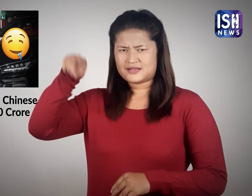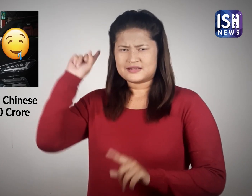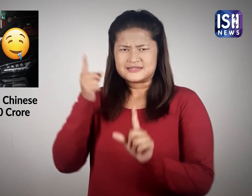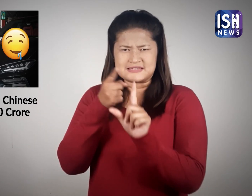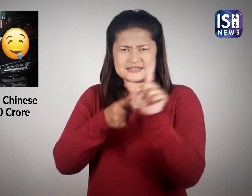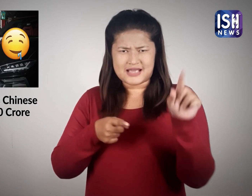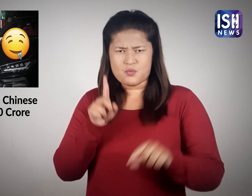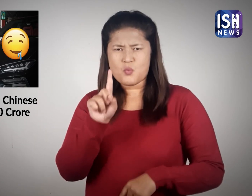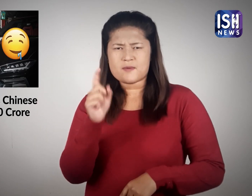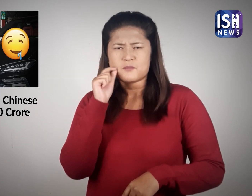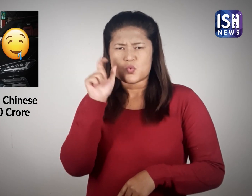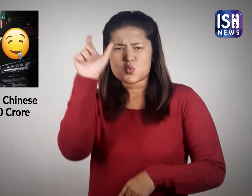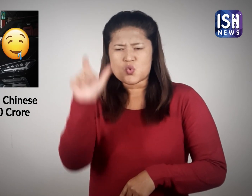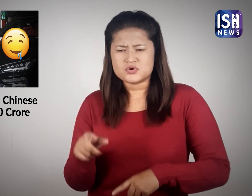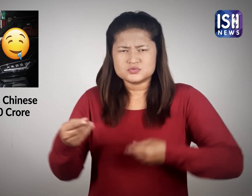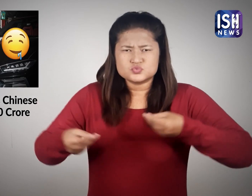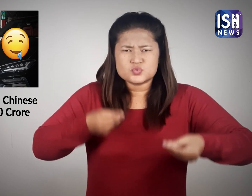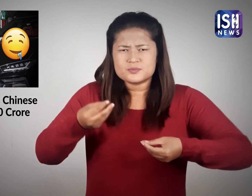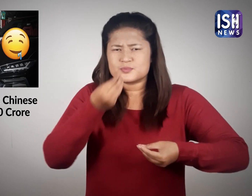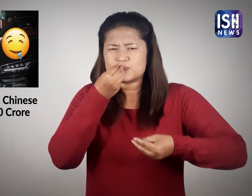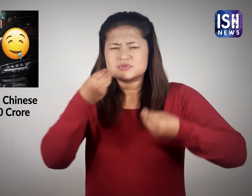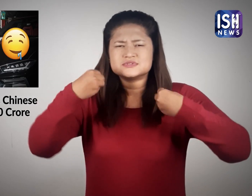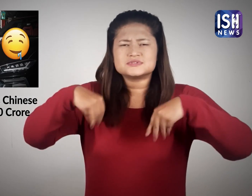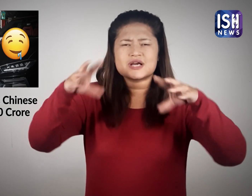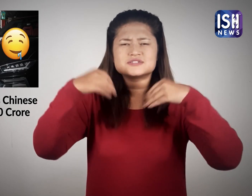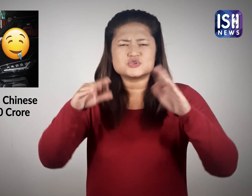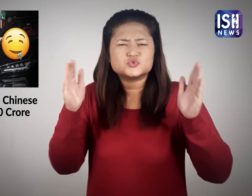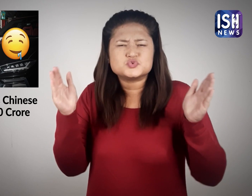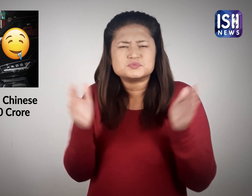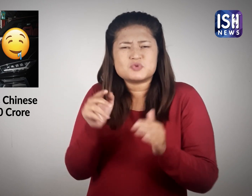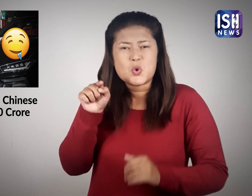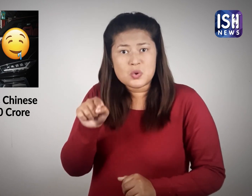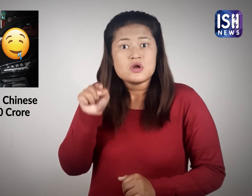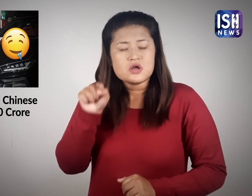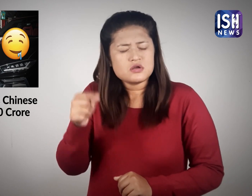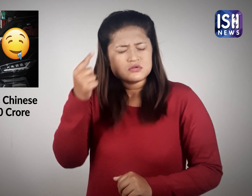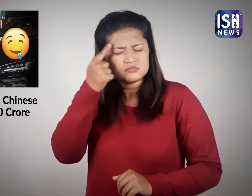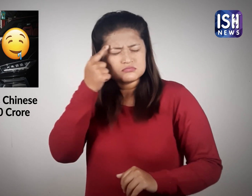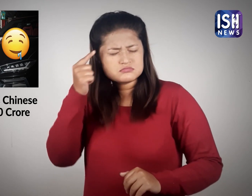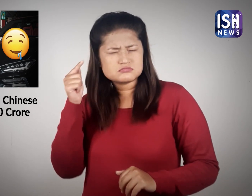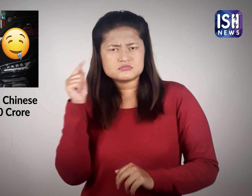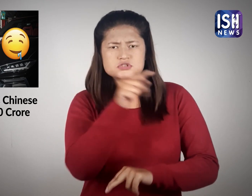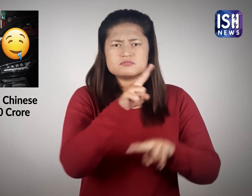एक फैन ने अपने फास्ट फूद स्टॉल का नाम अभिनेता सोनु सूट के नाम पर रखा